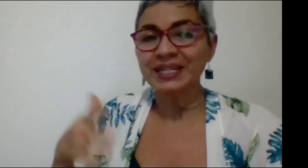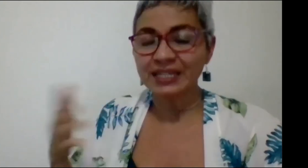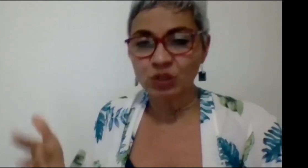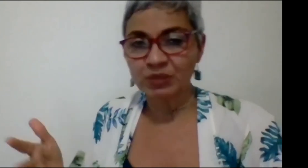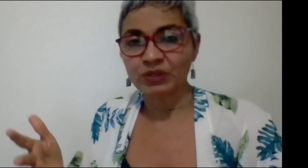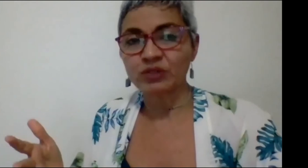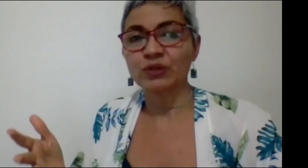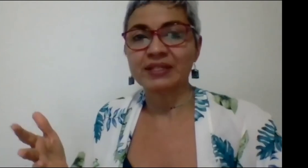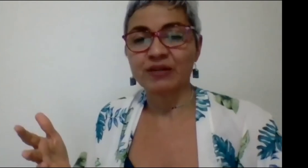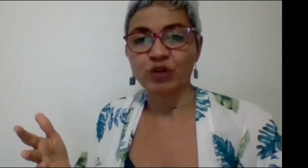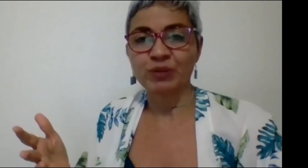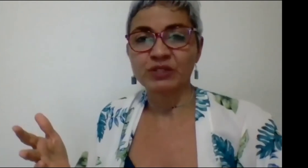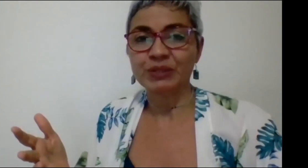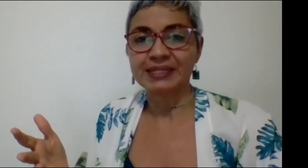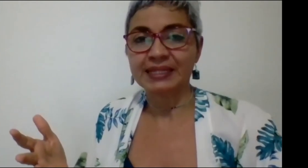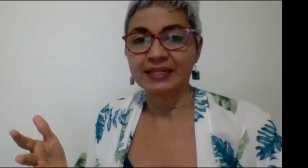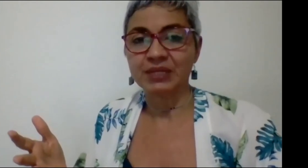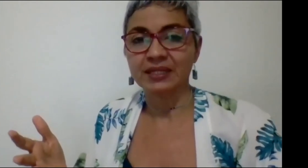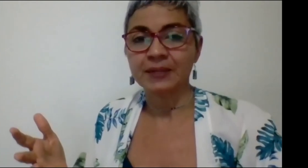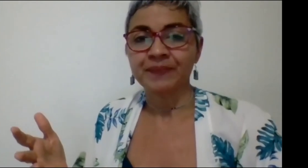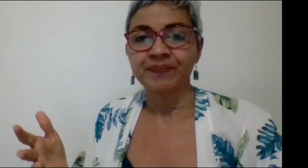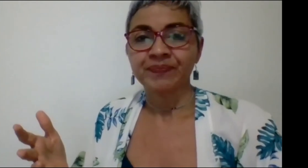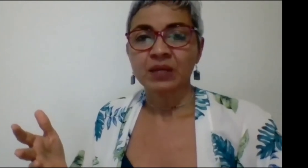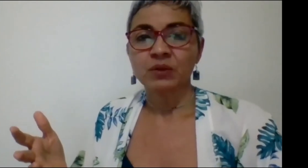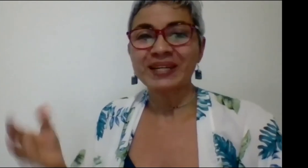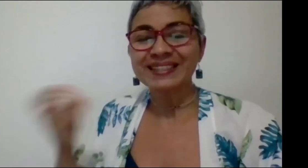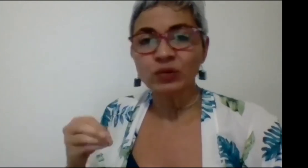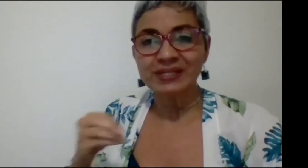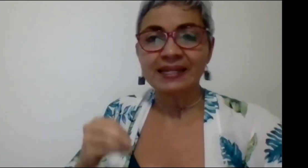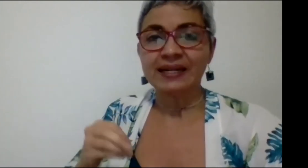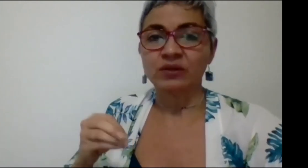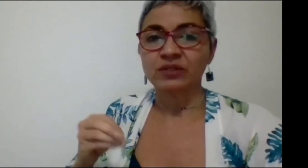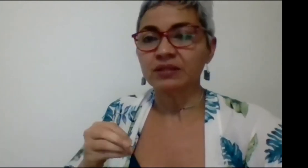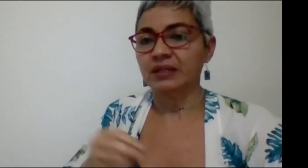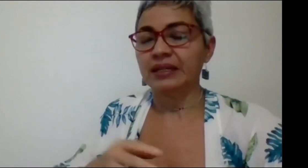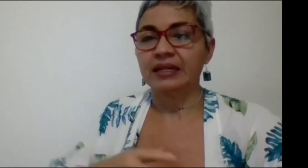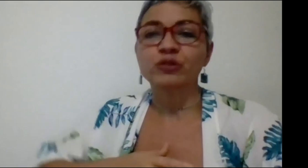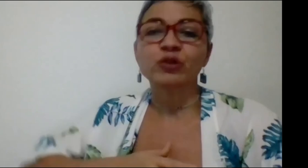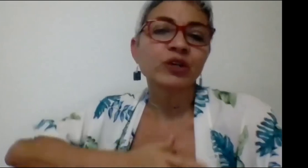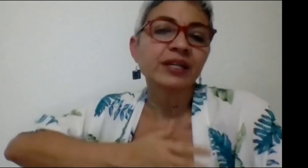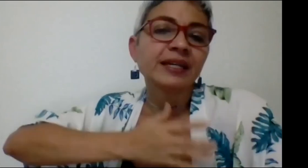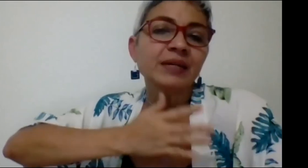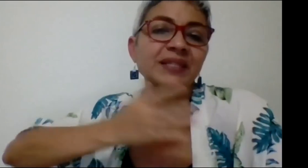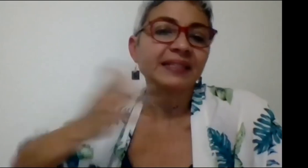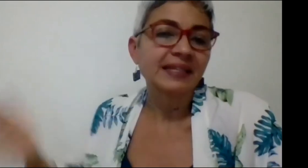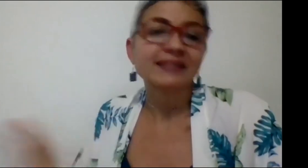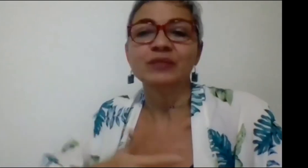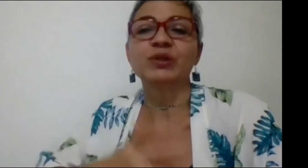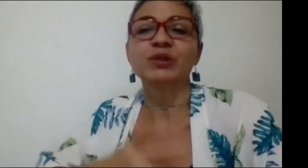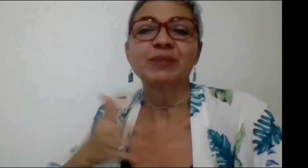ingreso de personas sordas a formarse universitariamente. No es que no esté dado, sí, el sordo que quiera presentarse se puede